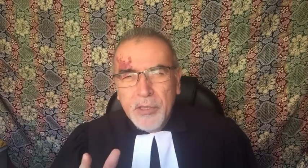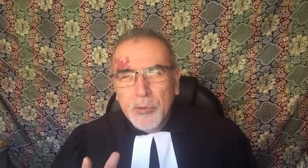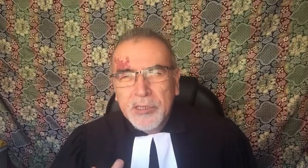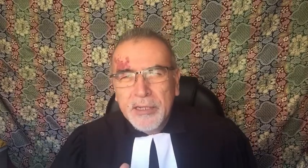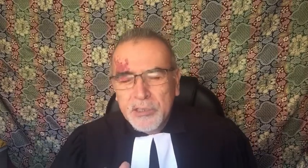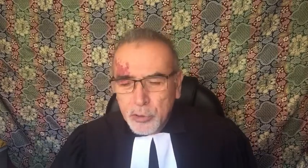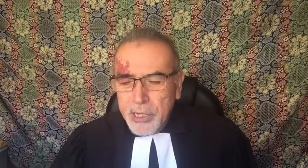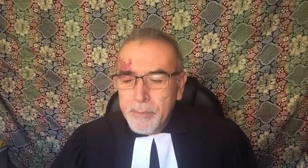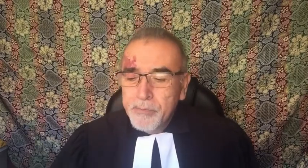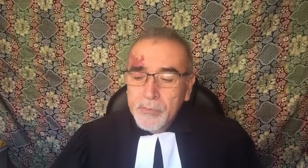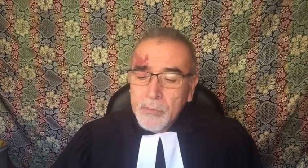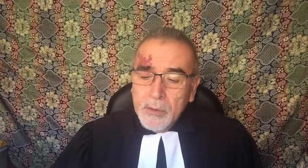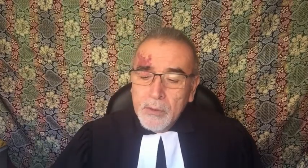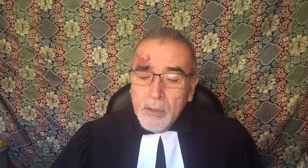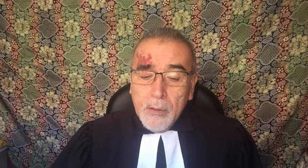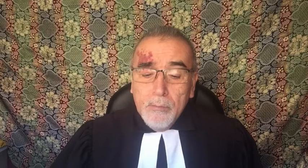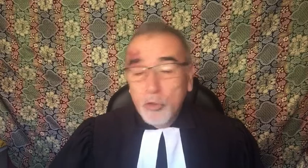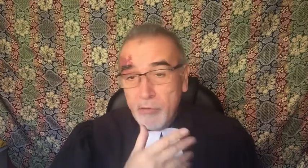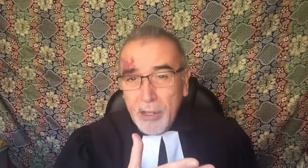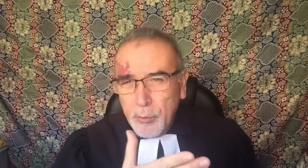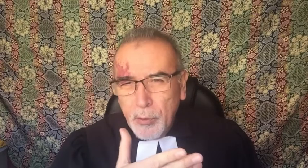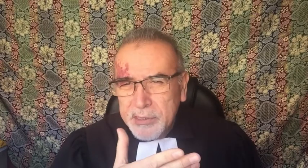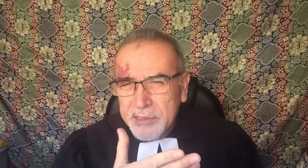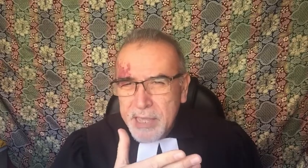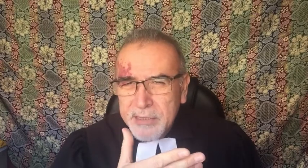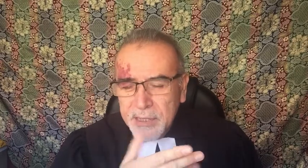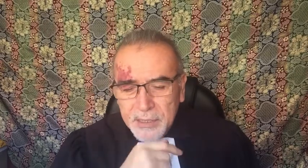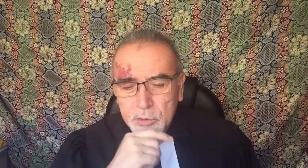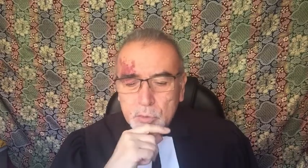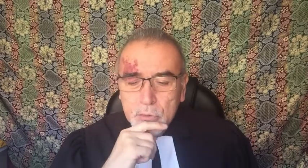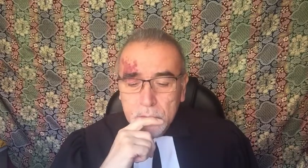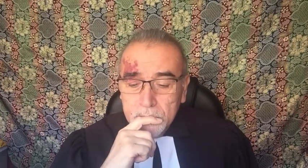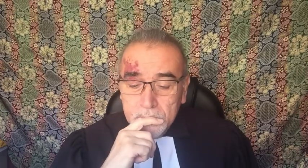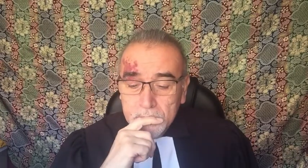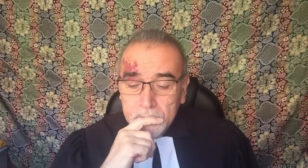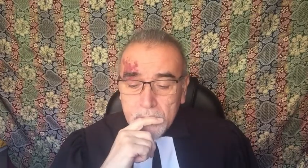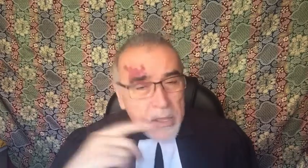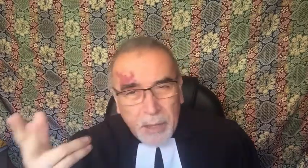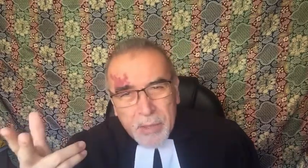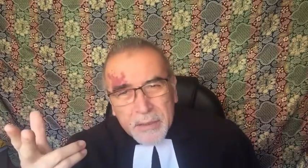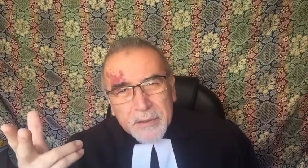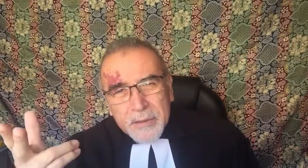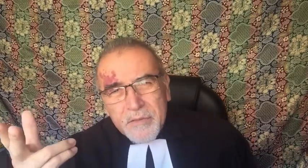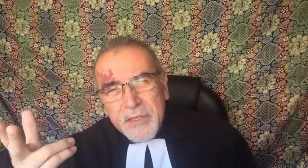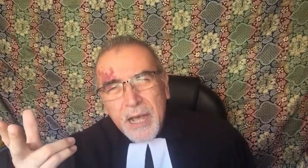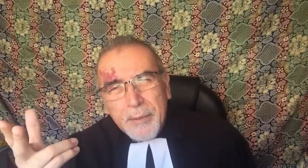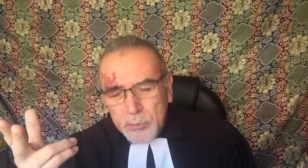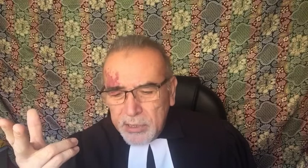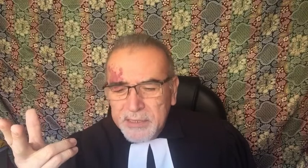nuestra historia, motivados por las enseñanzas de Jesús. También invita a preguntarse